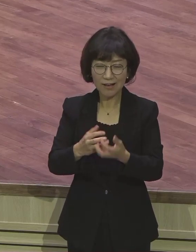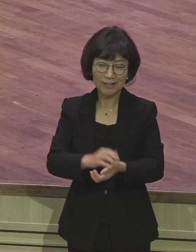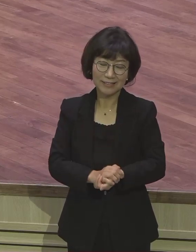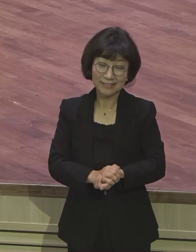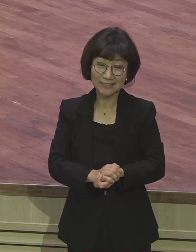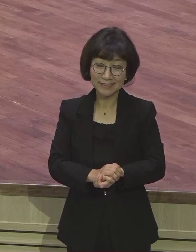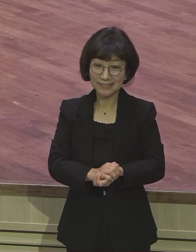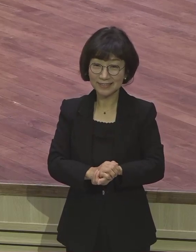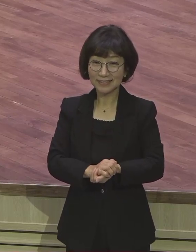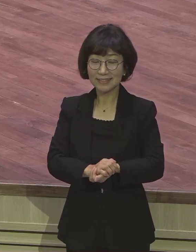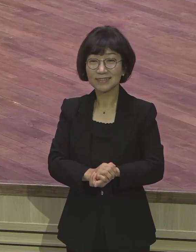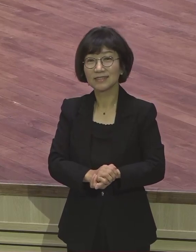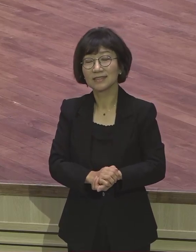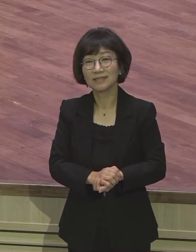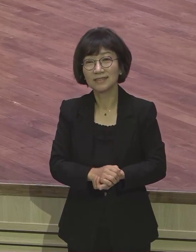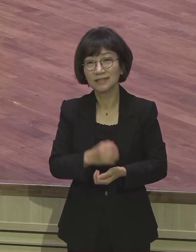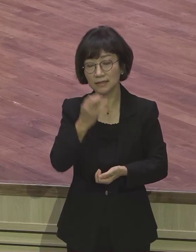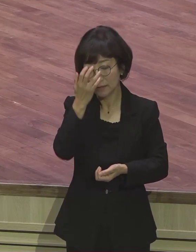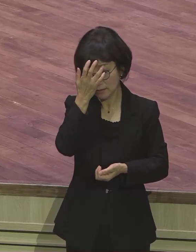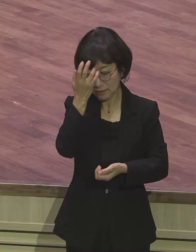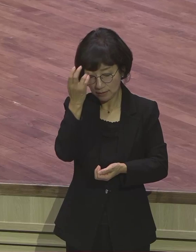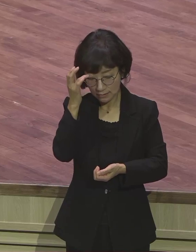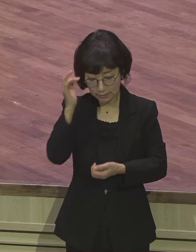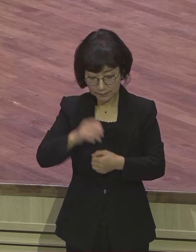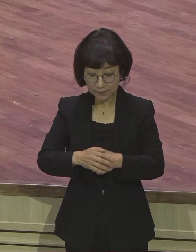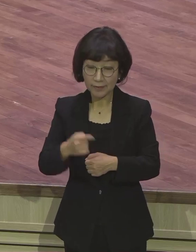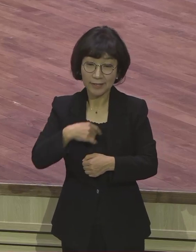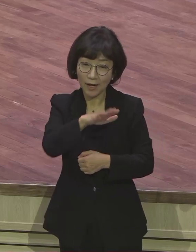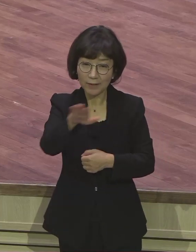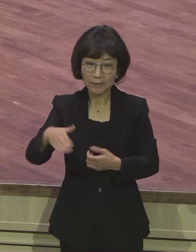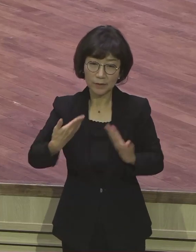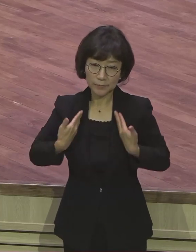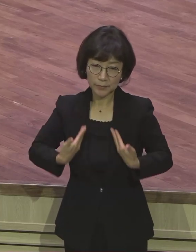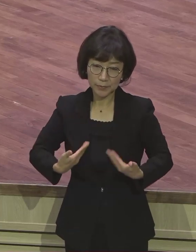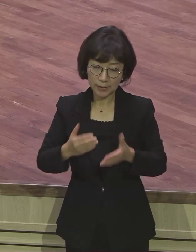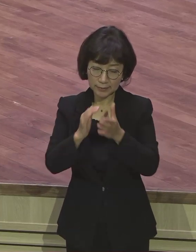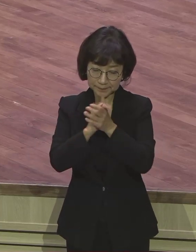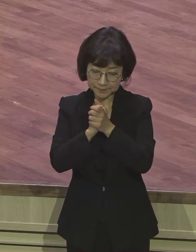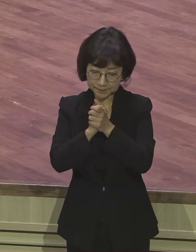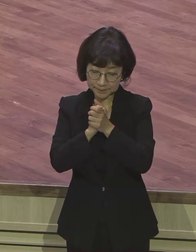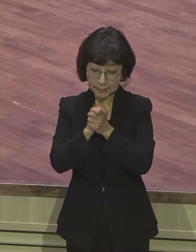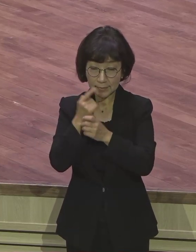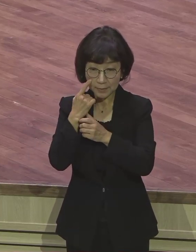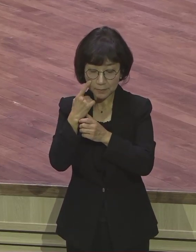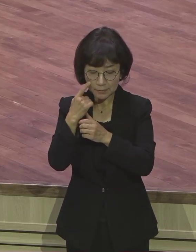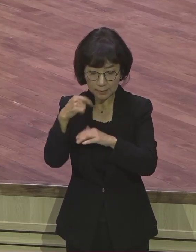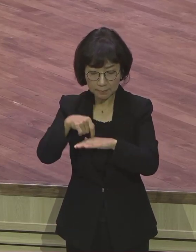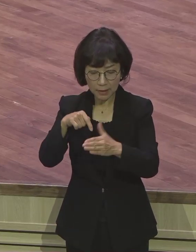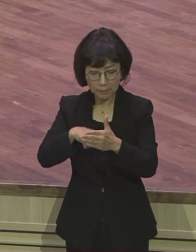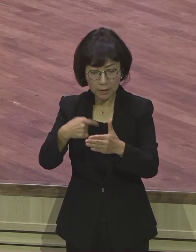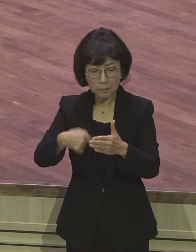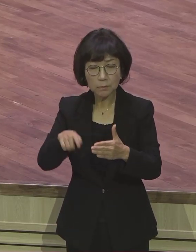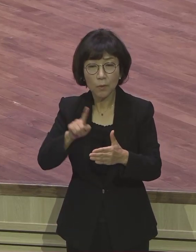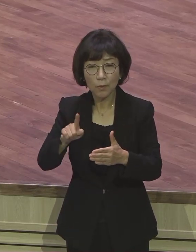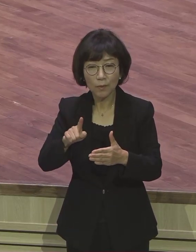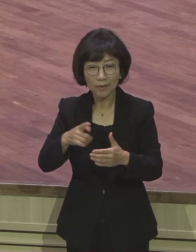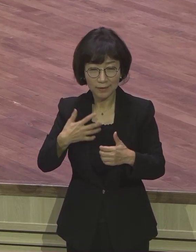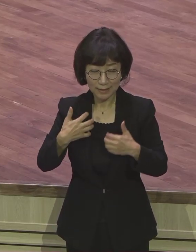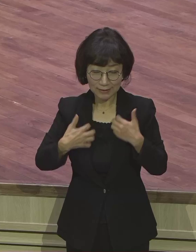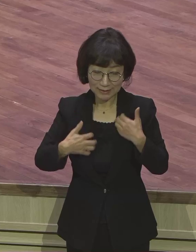그렇죠? 하나님 앞에서 가만히 기도해보세요. 기쁨과 감사밖에 남는 게 없어. 나 같은 죄인